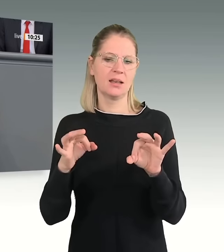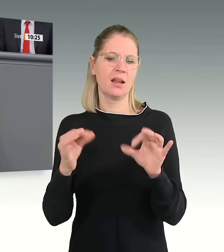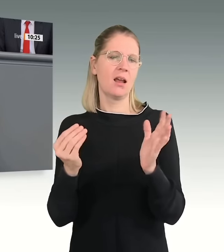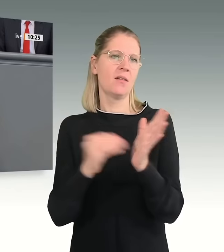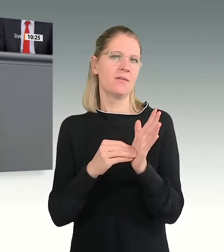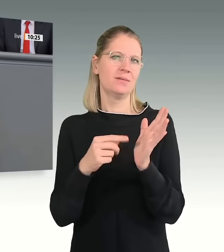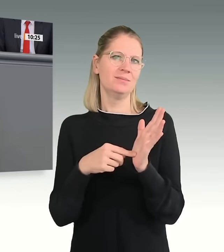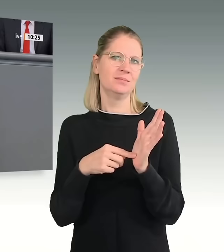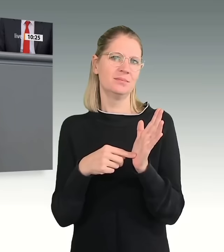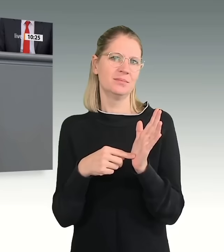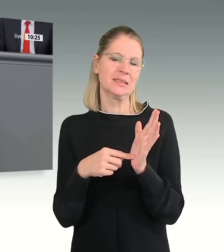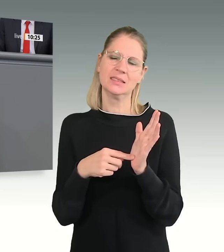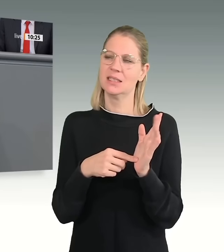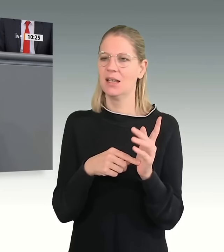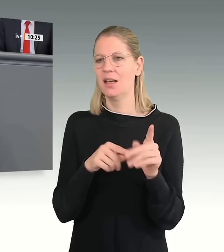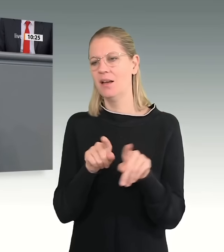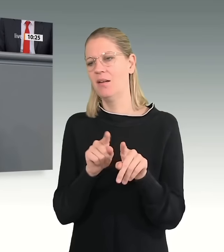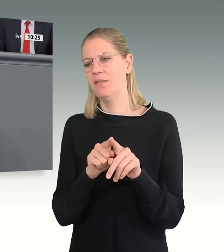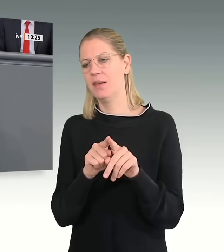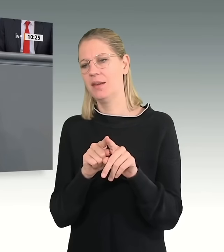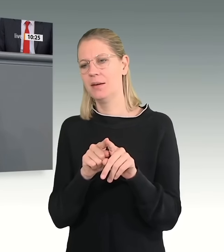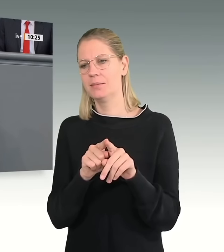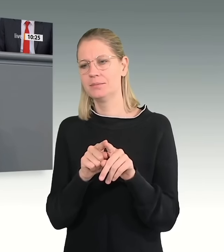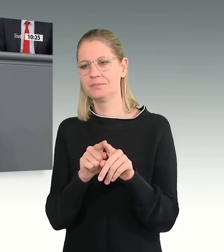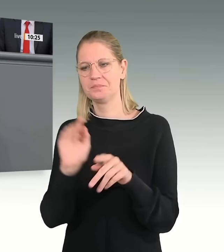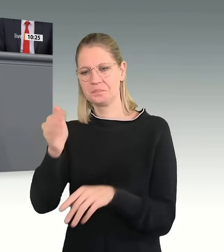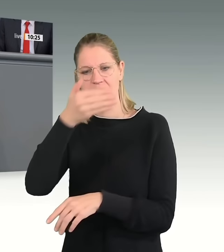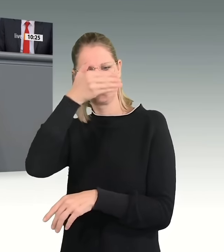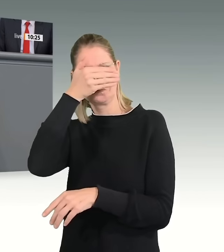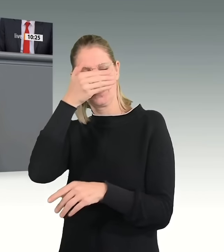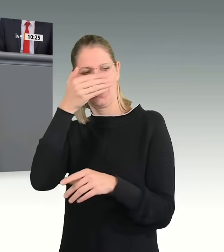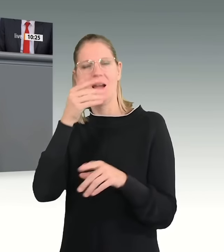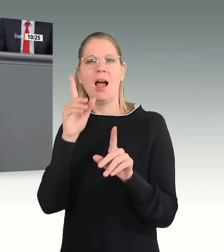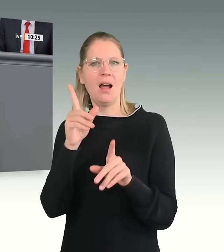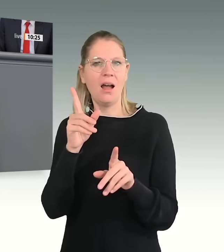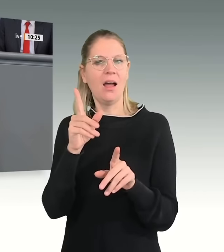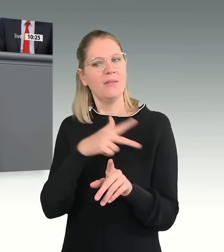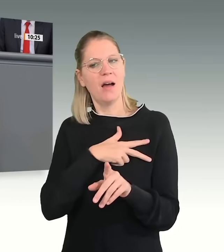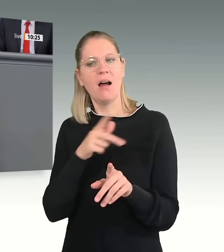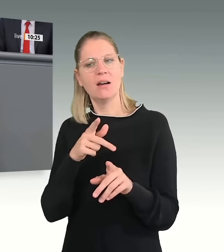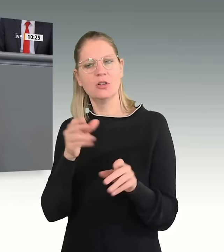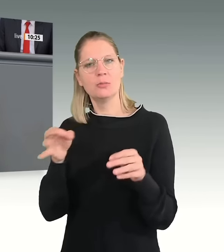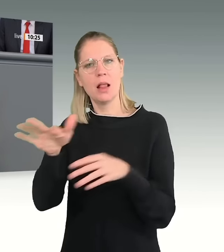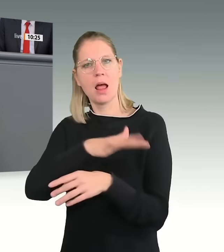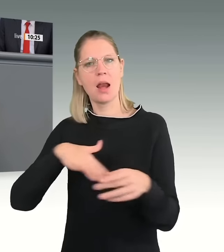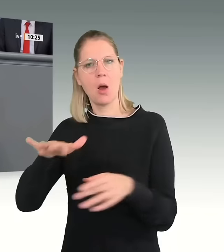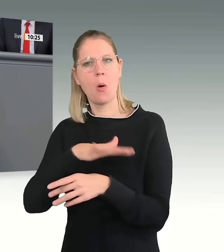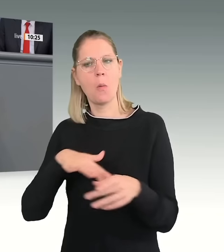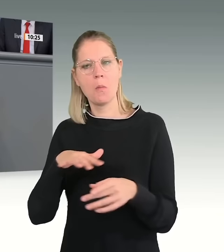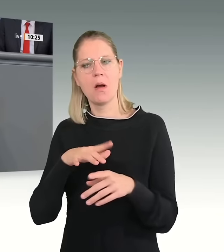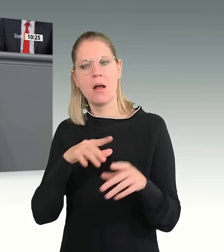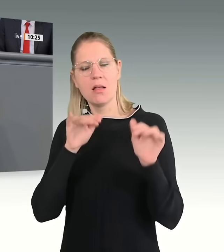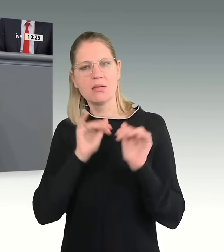verstellt den Blick darauf, dass die Spielräume in der Tat viel größer sind, als häufig von Ihnen